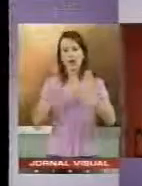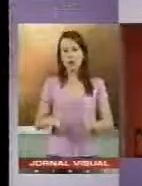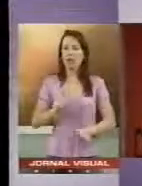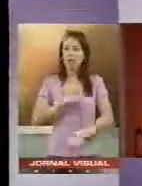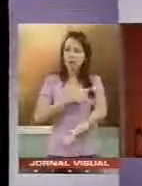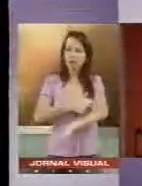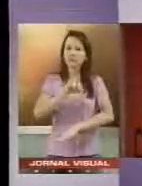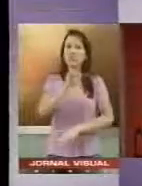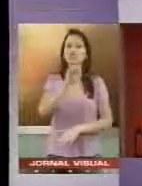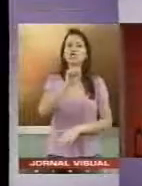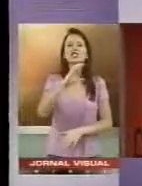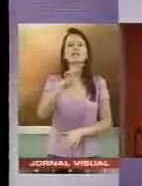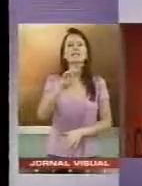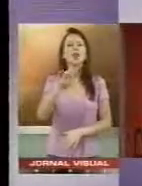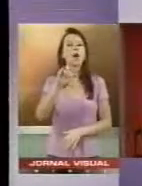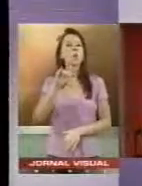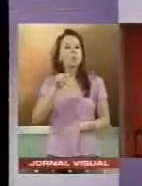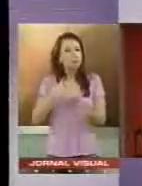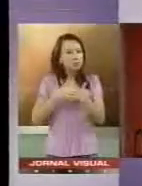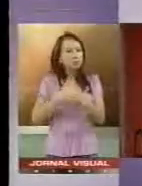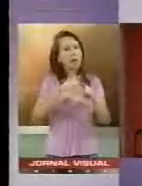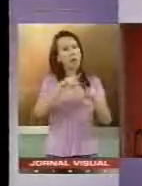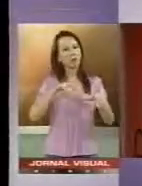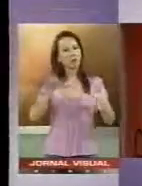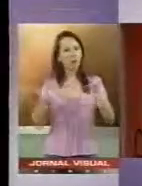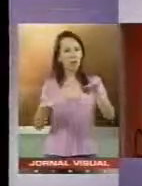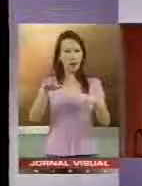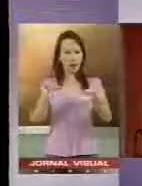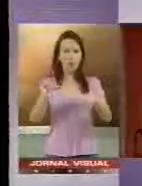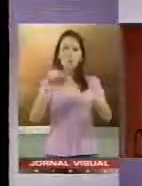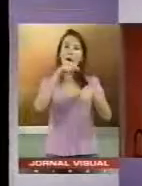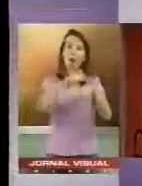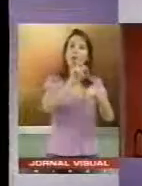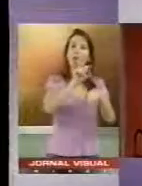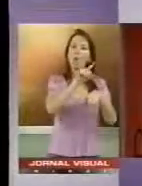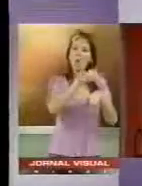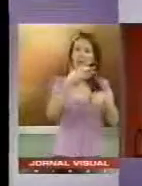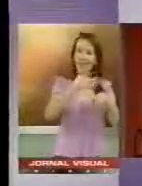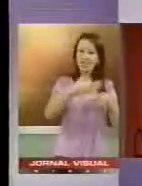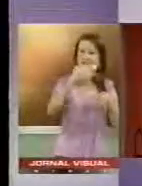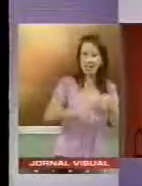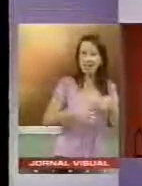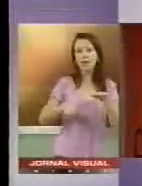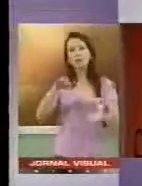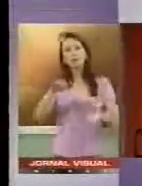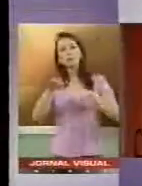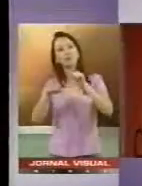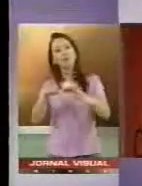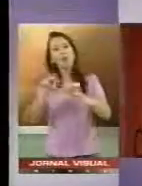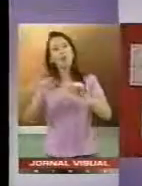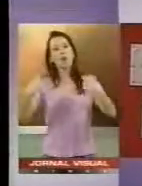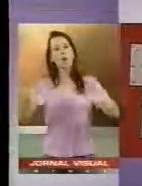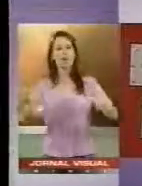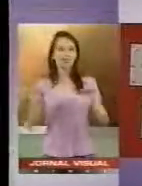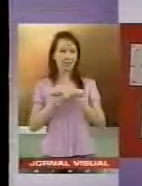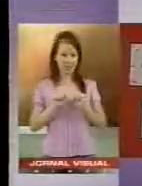disciplina? Porque ela me ajuda a encontrar o equilíbrio entre aquilo que eu acho que é certo e aquilo que realmente eu